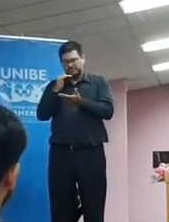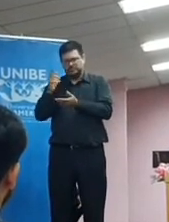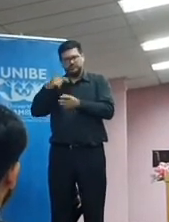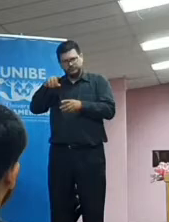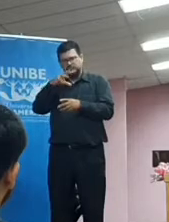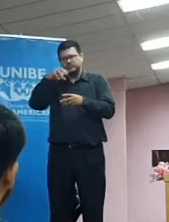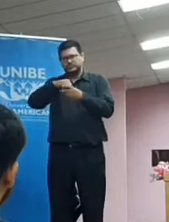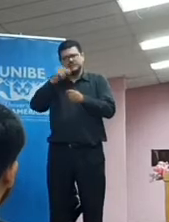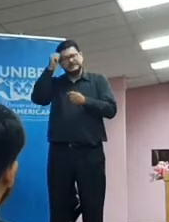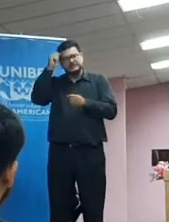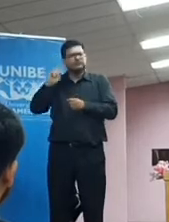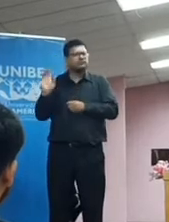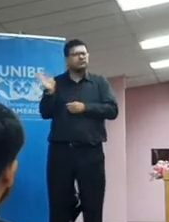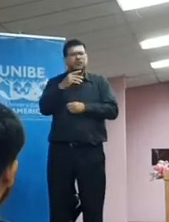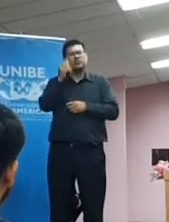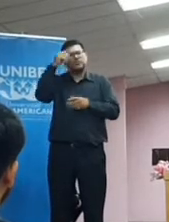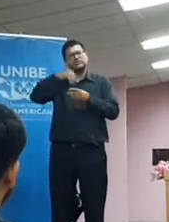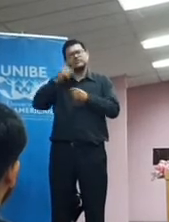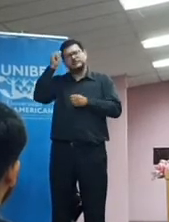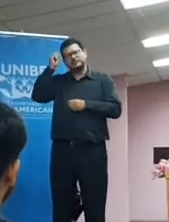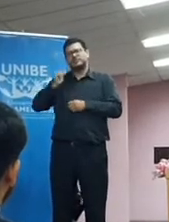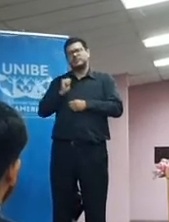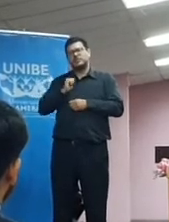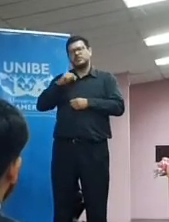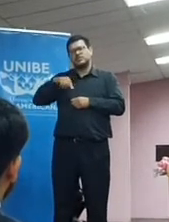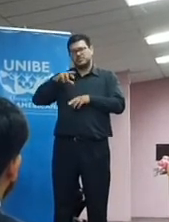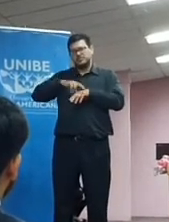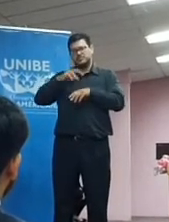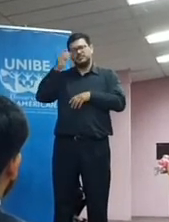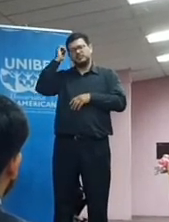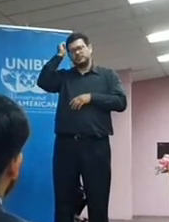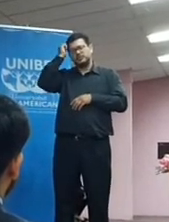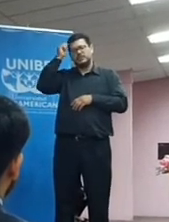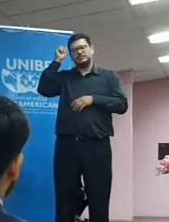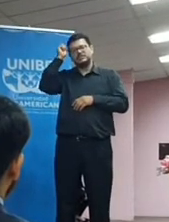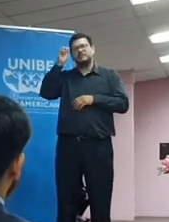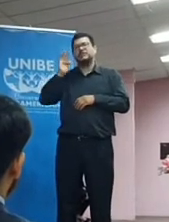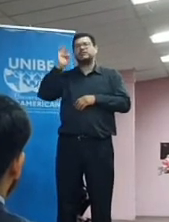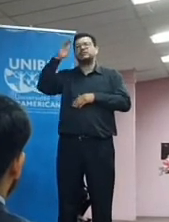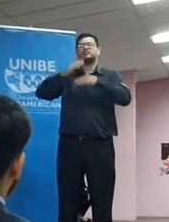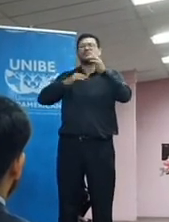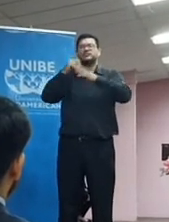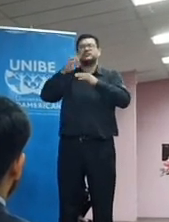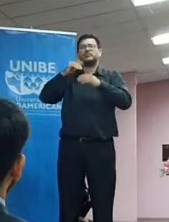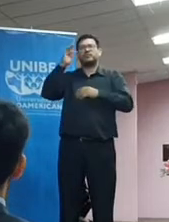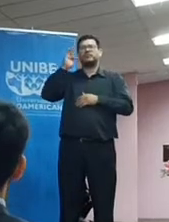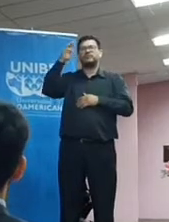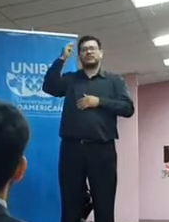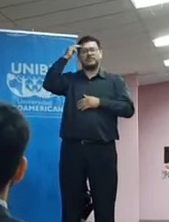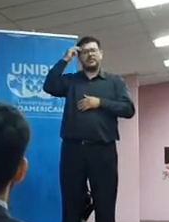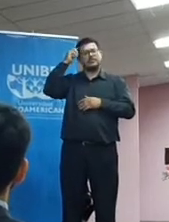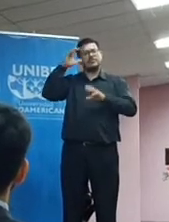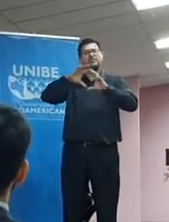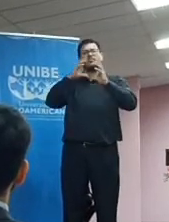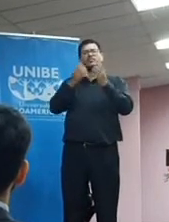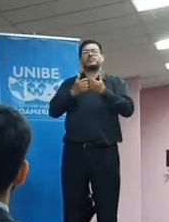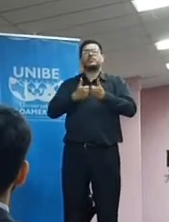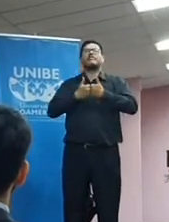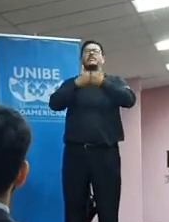de ese sueño de doña Lidia. Construir juntos una mentalidad nueva para un mundo mejor.